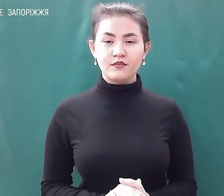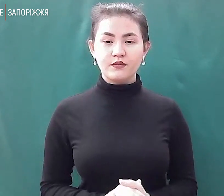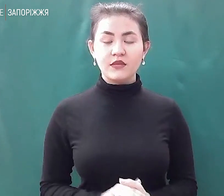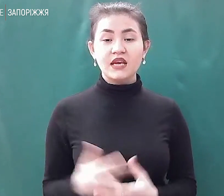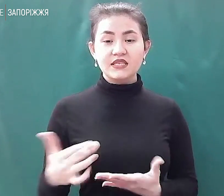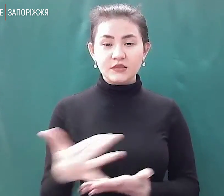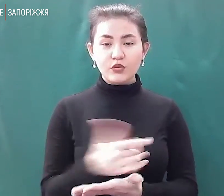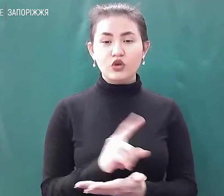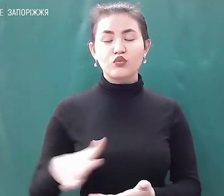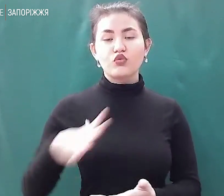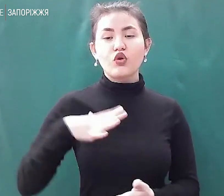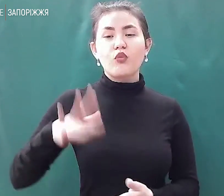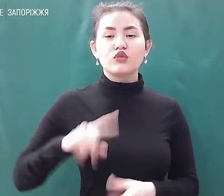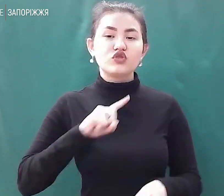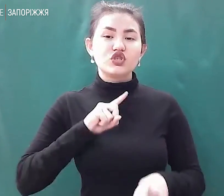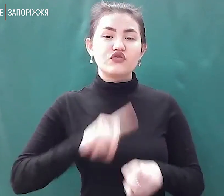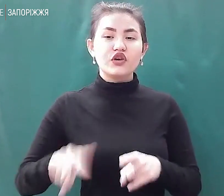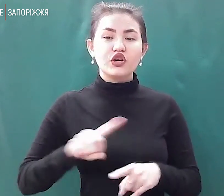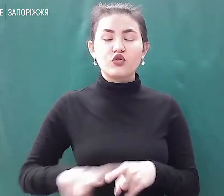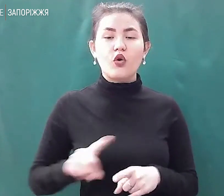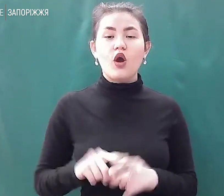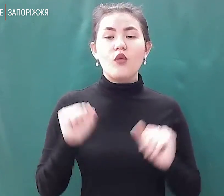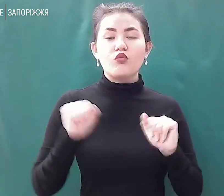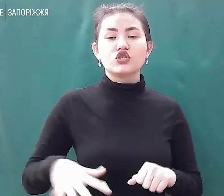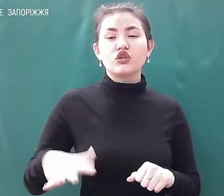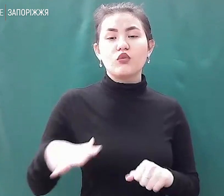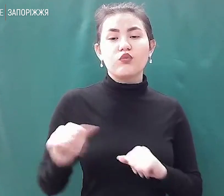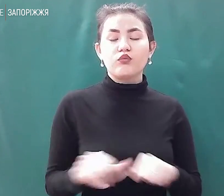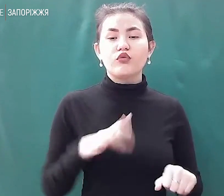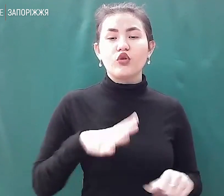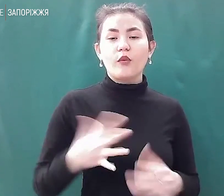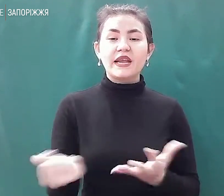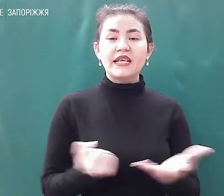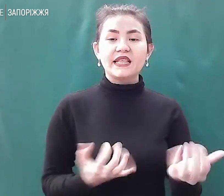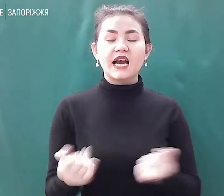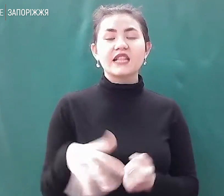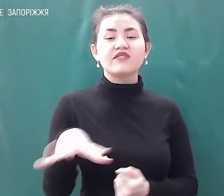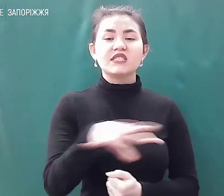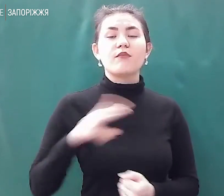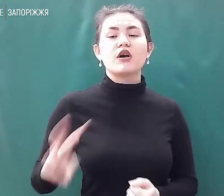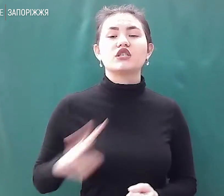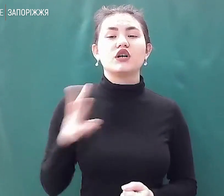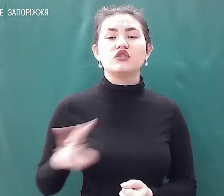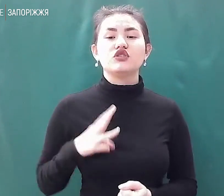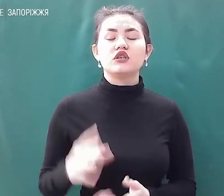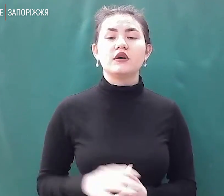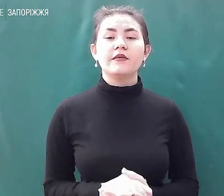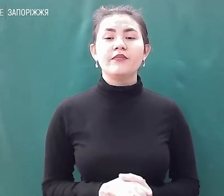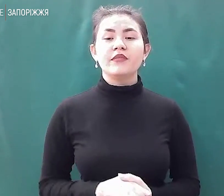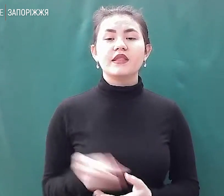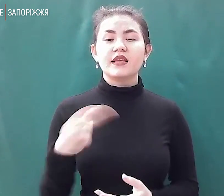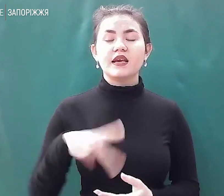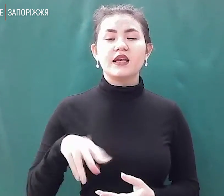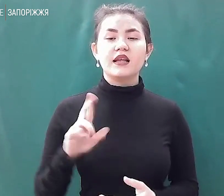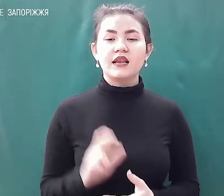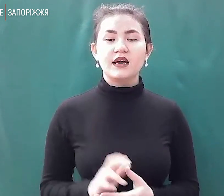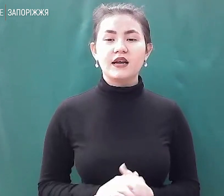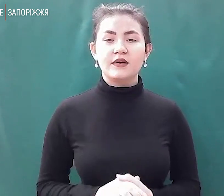потім дуже швидко, можливо було прийняти всіх бажаючих безпосередньо для перебування в нашому